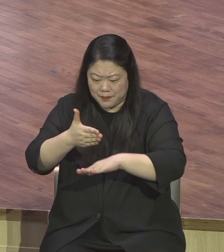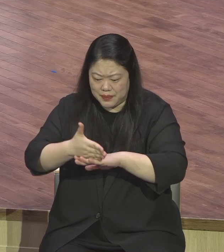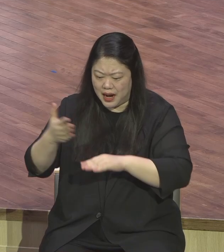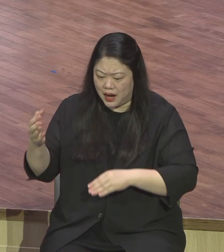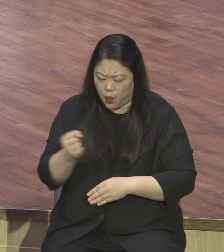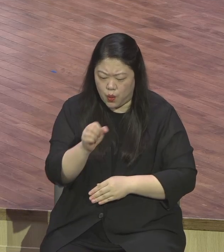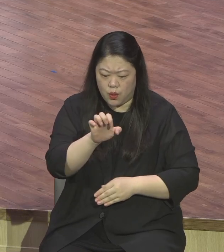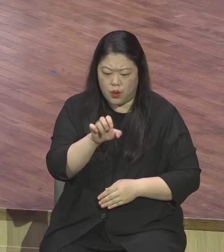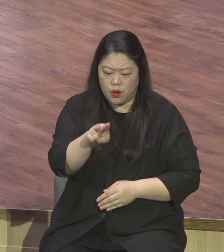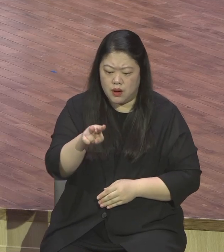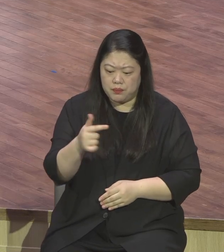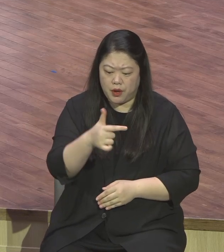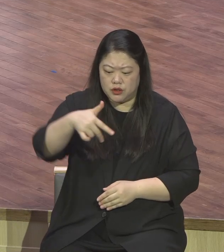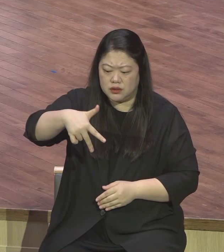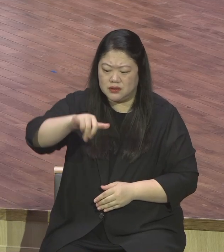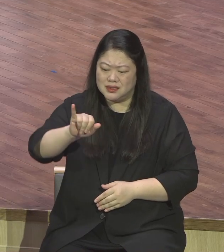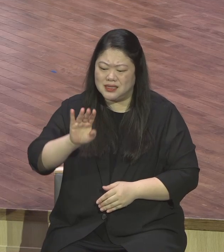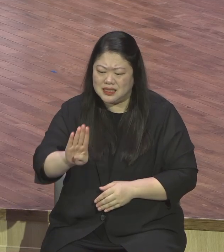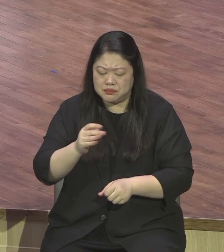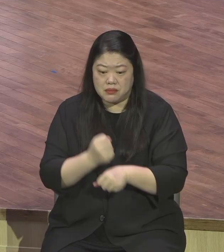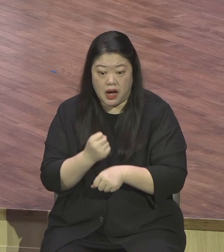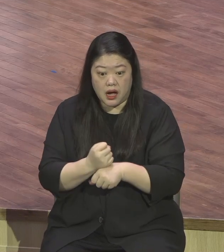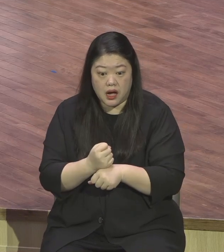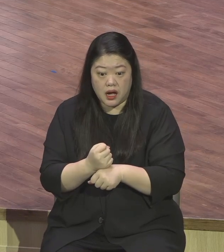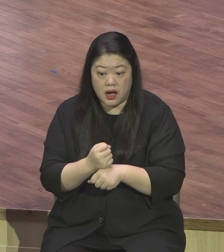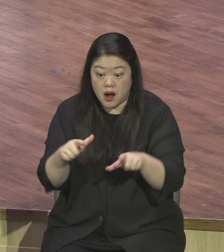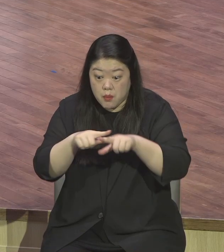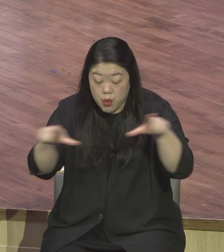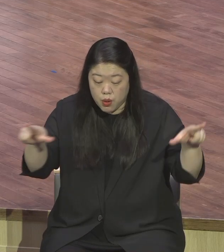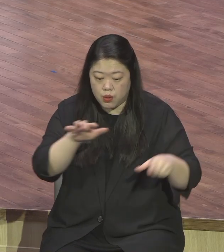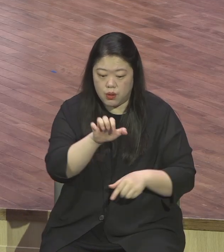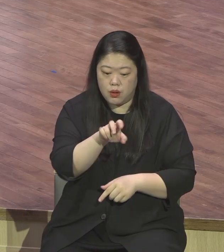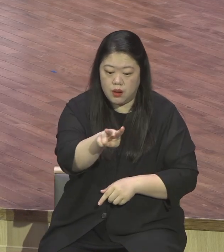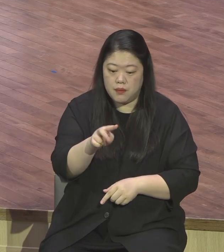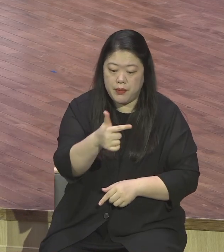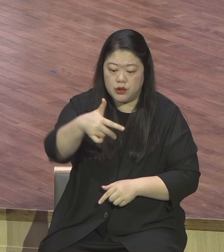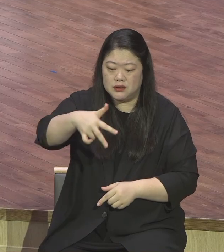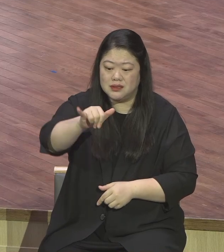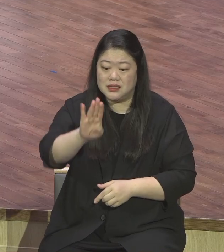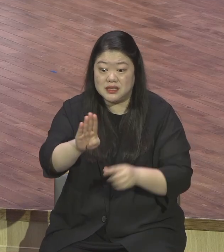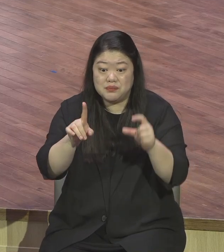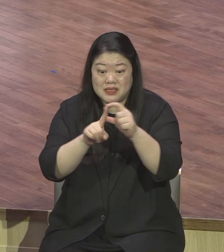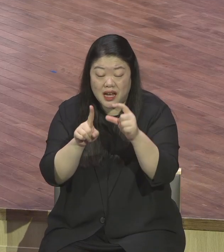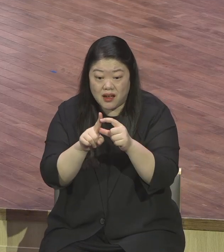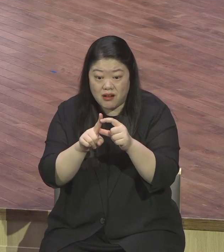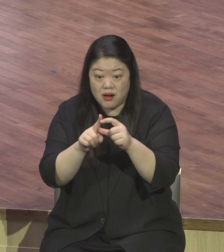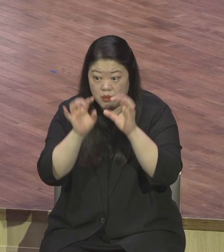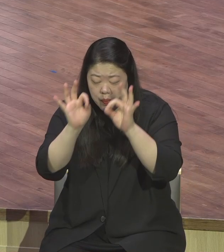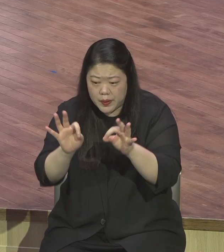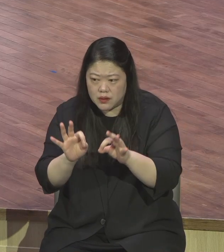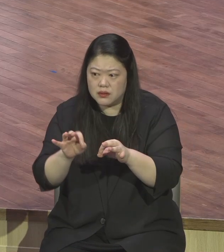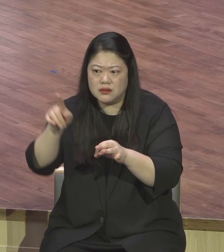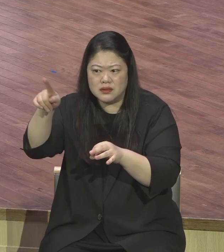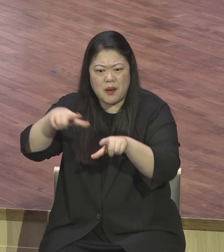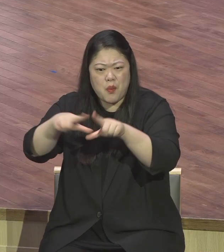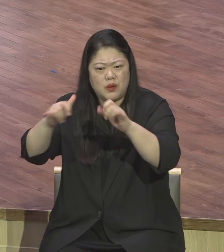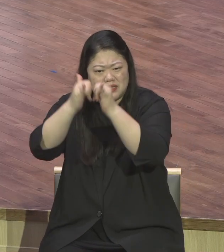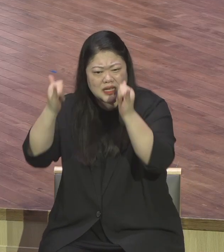모아가지고 뭐요 신문이나 잡지나 책을 그렇게 만드는 일을 말하지요 영화나 드라마 같은